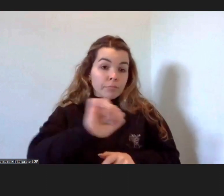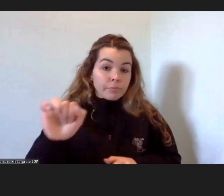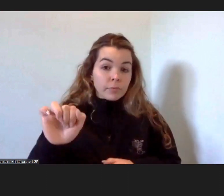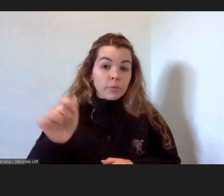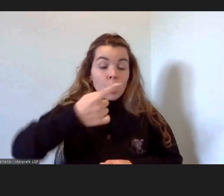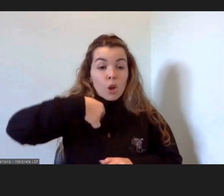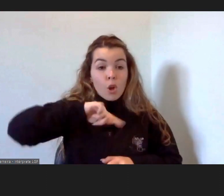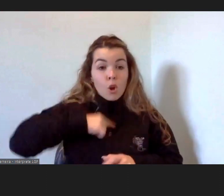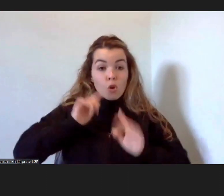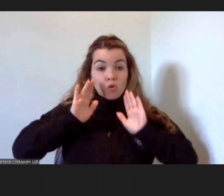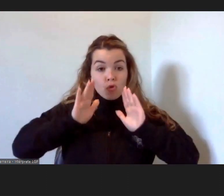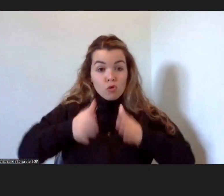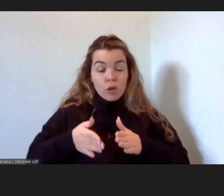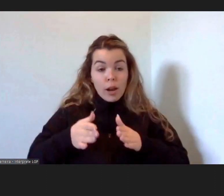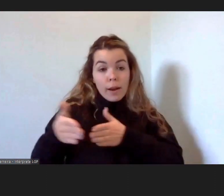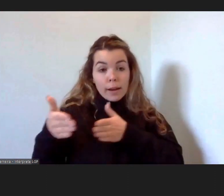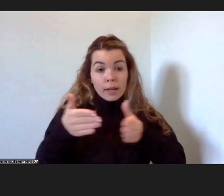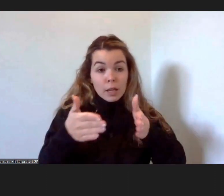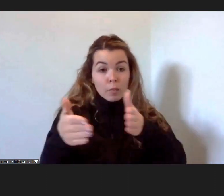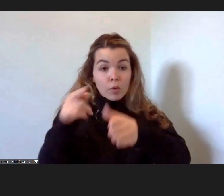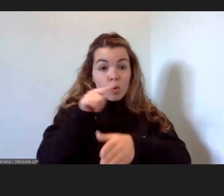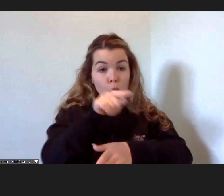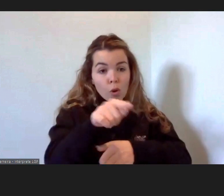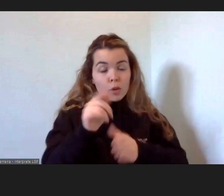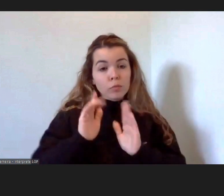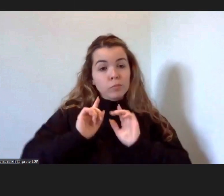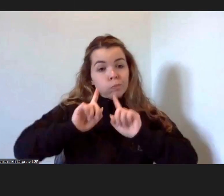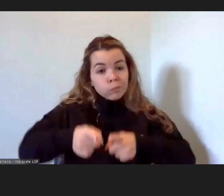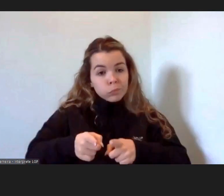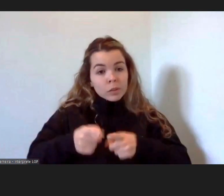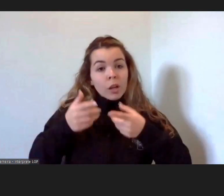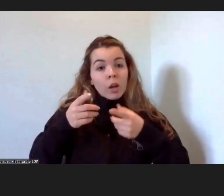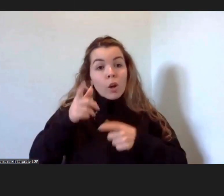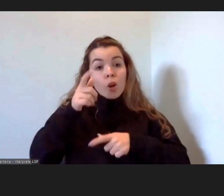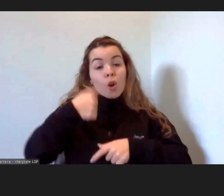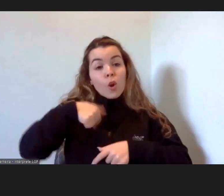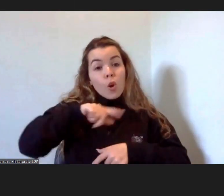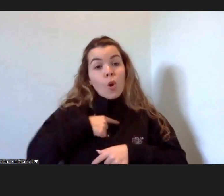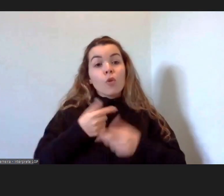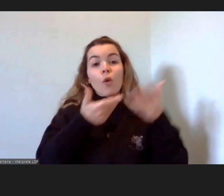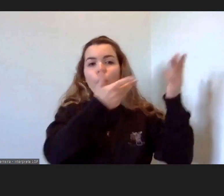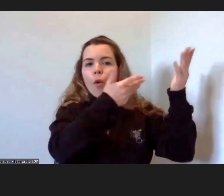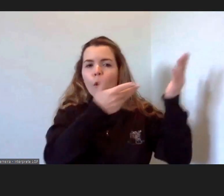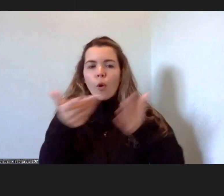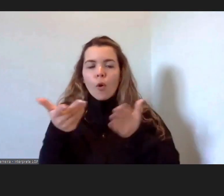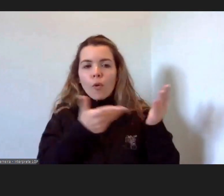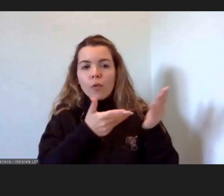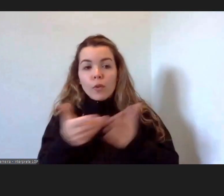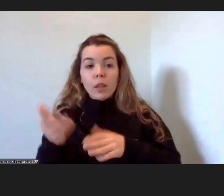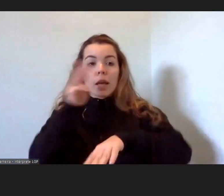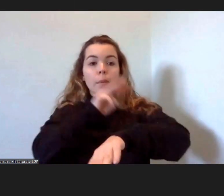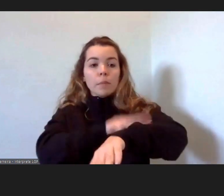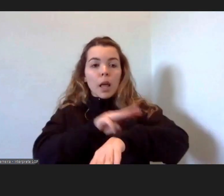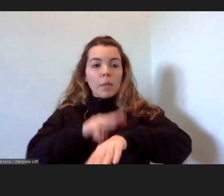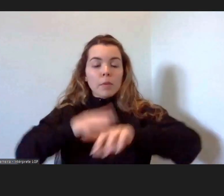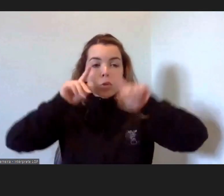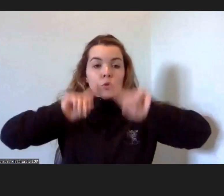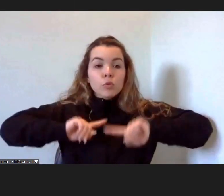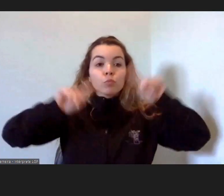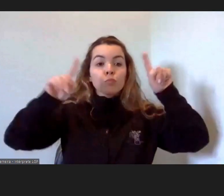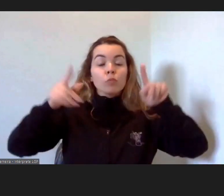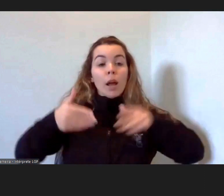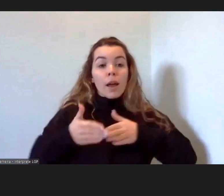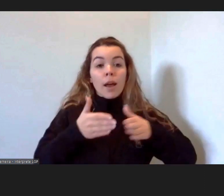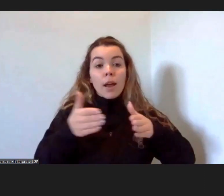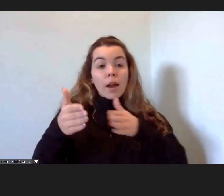já iniciamos este caminho e convidamos as entidades, a administração pública a caminhar conosco,